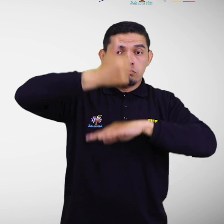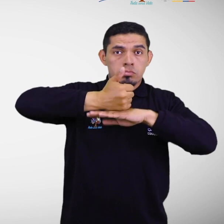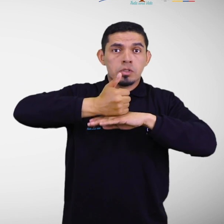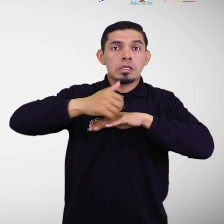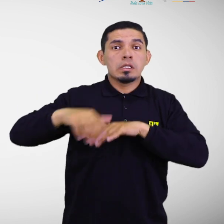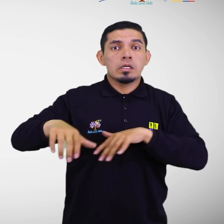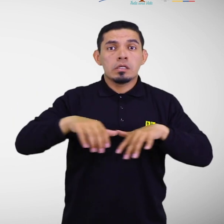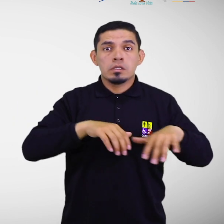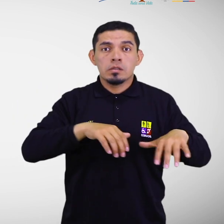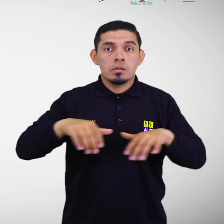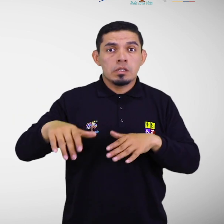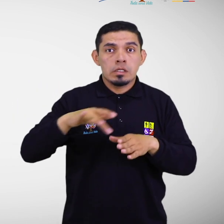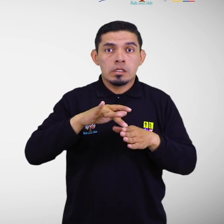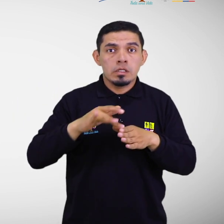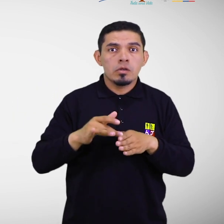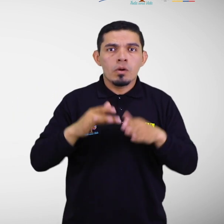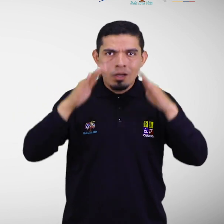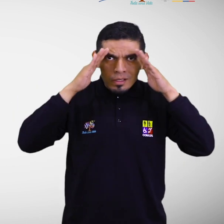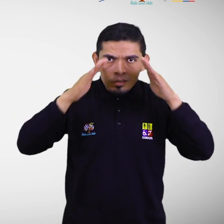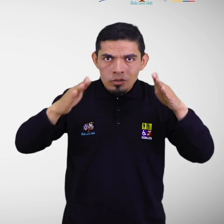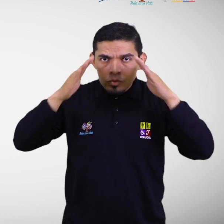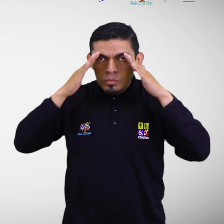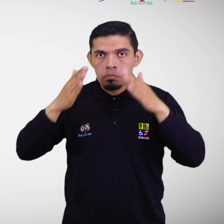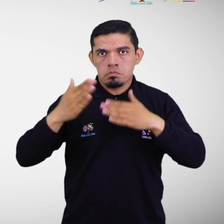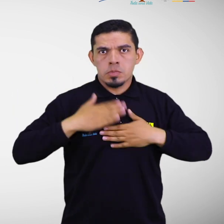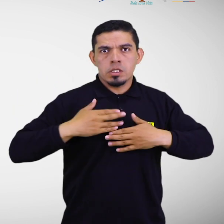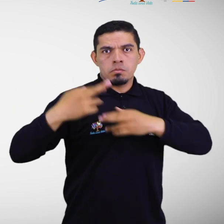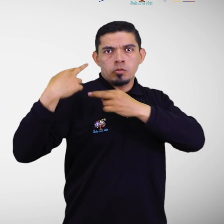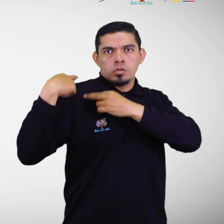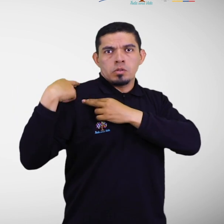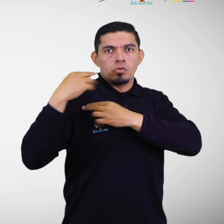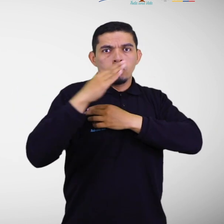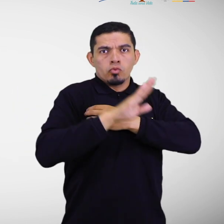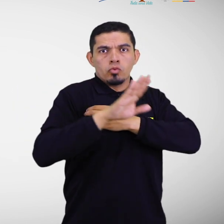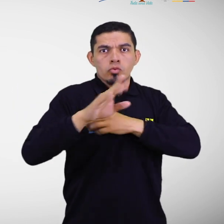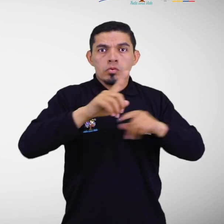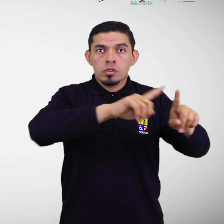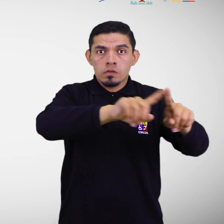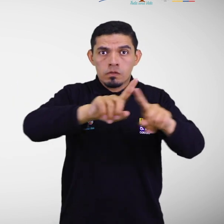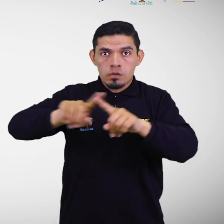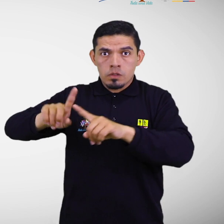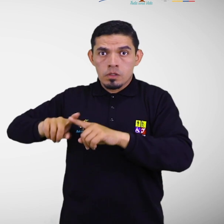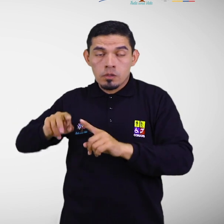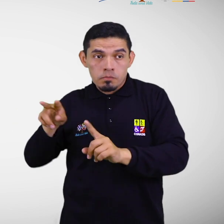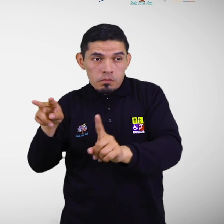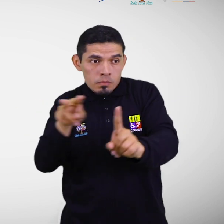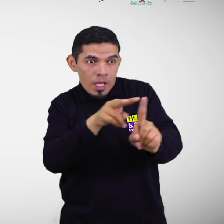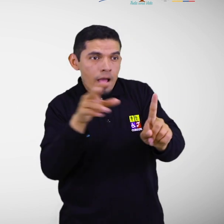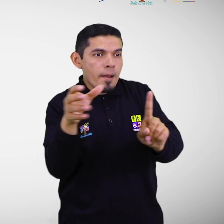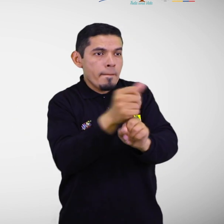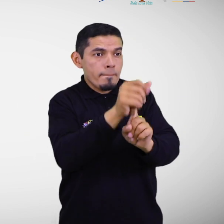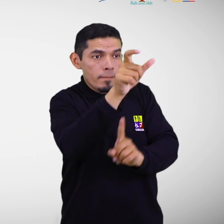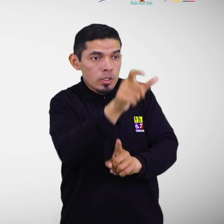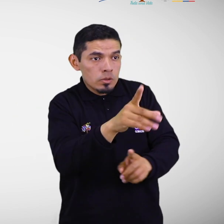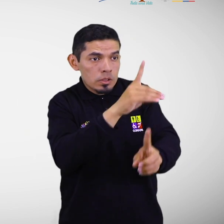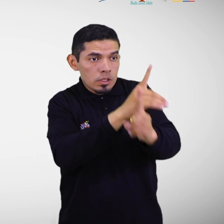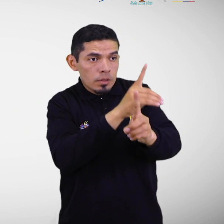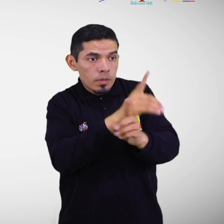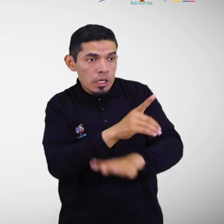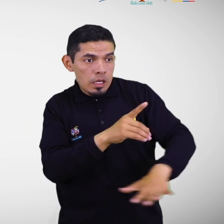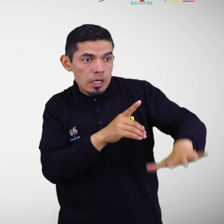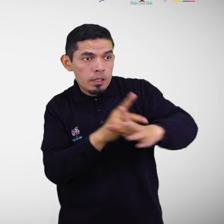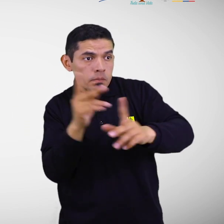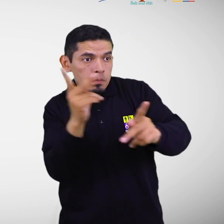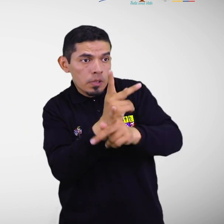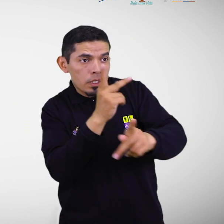Gestión de Riesgos, en el ámbito de sus competencias contribuyan a la identificación de personas con discapacidad en zonas de